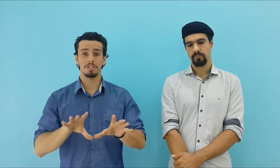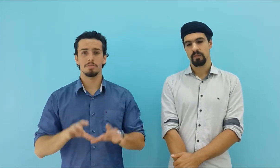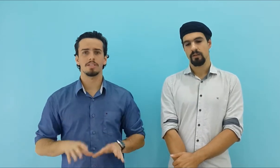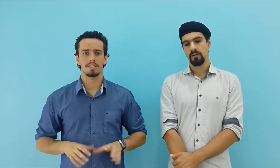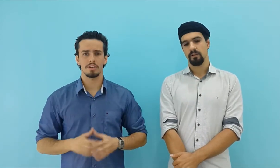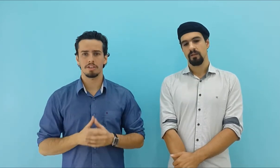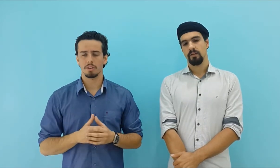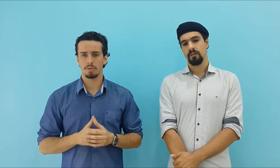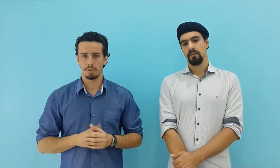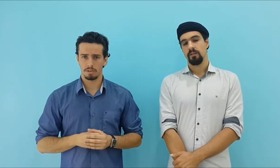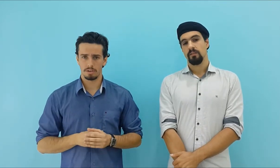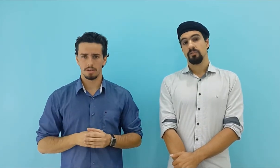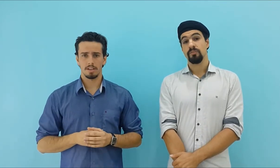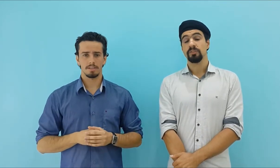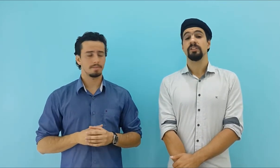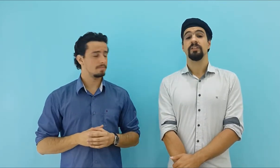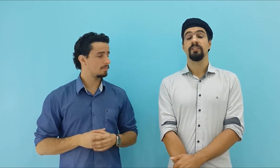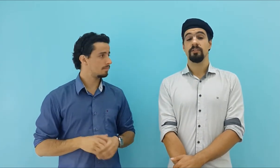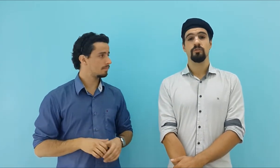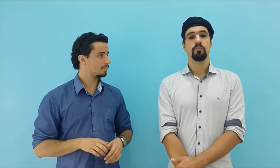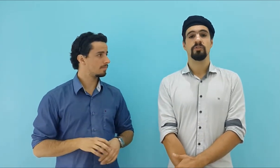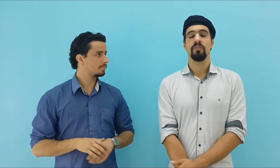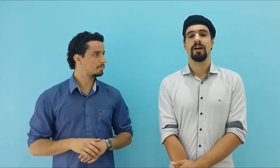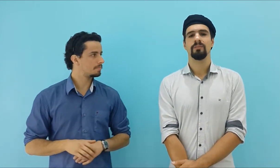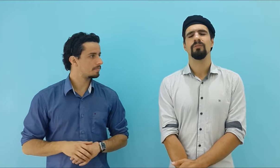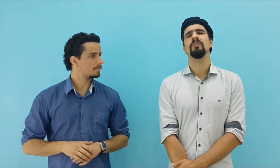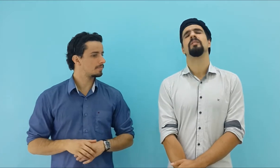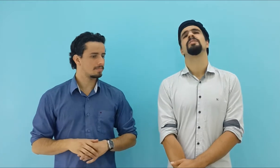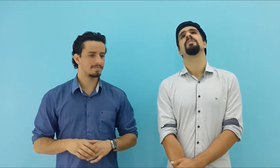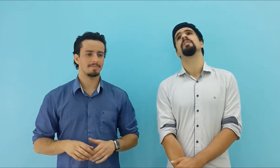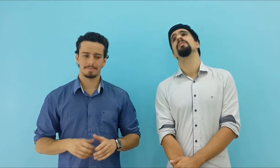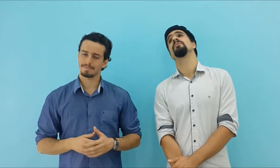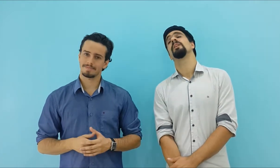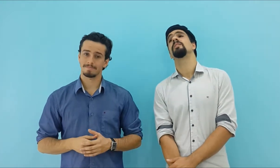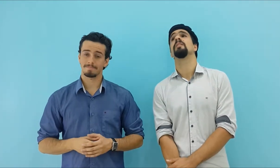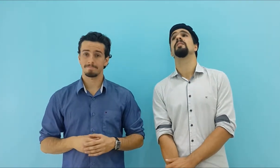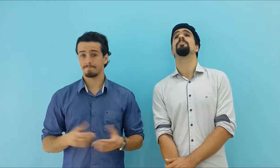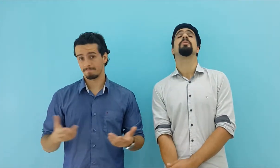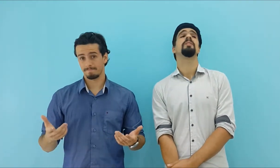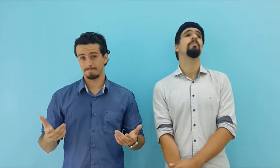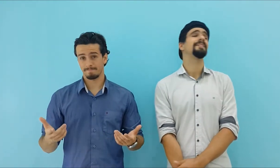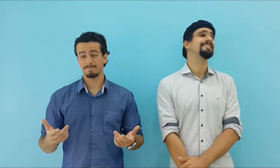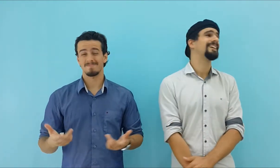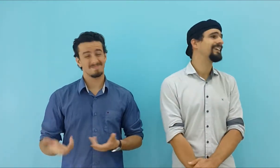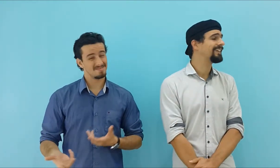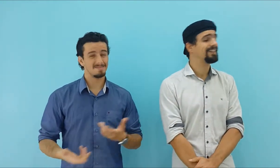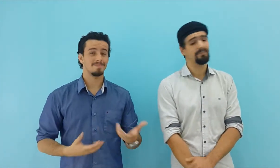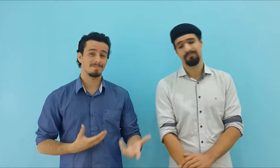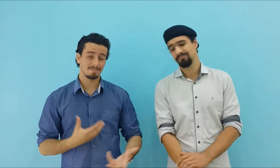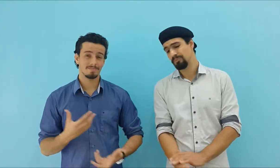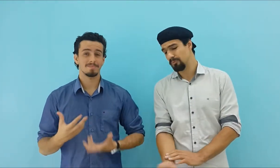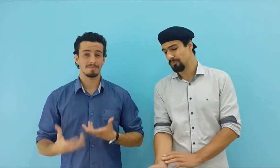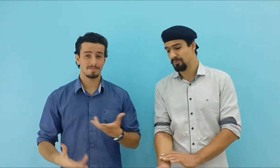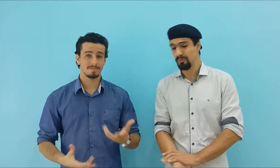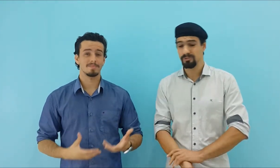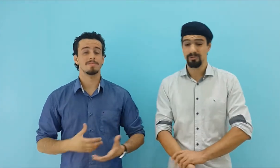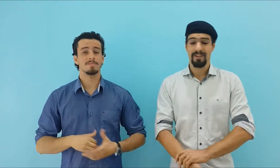conhecimento que você está adquirindo hoje? Se você se sente desmotivado, nossa eu tenho que estudar tanto porque vou passar naquele concurso,